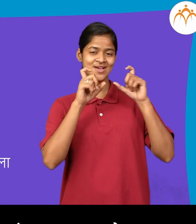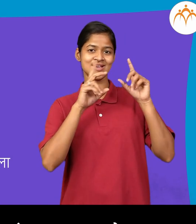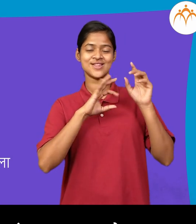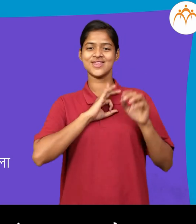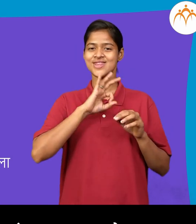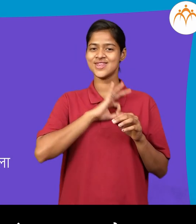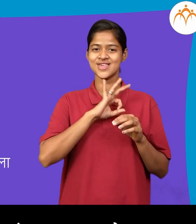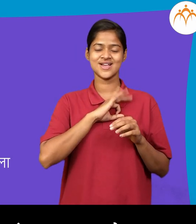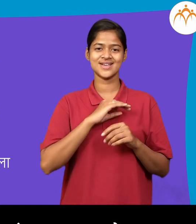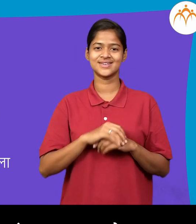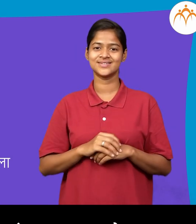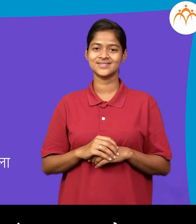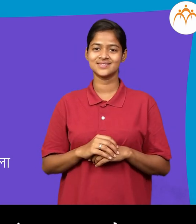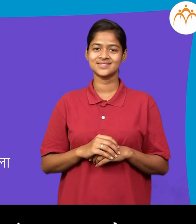लोकाना खूप आवडतो